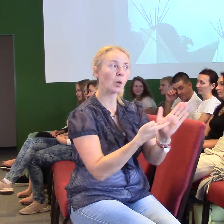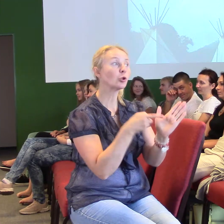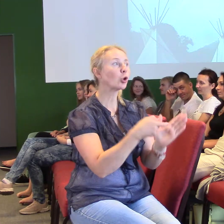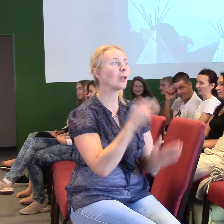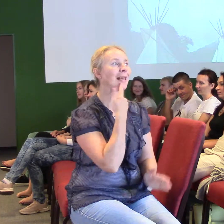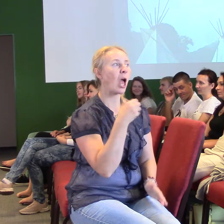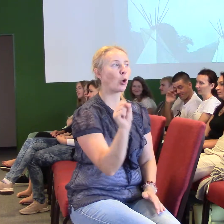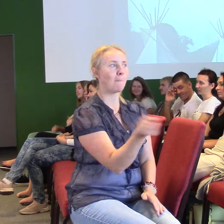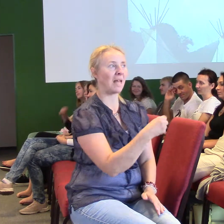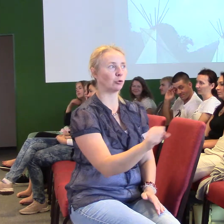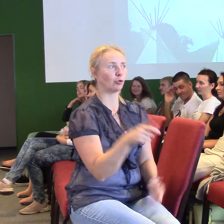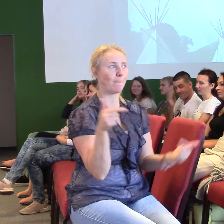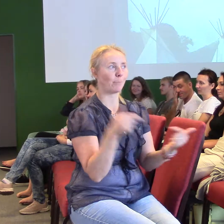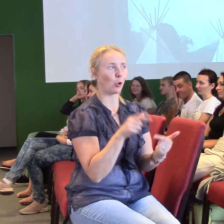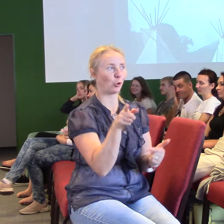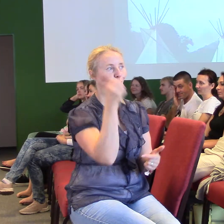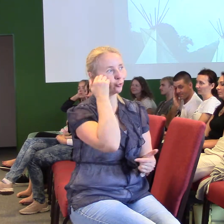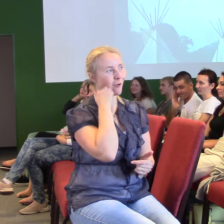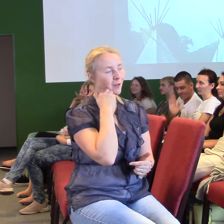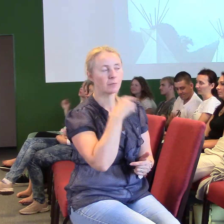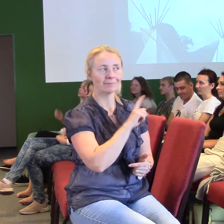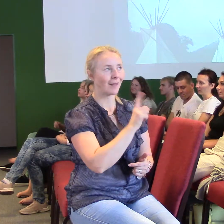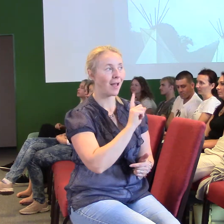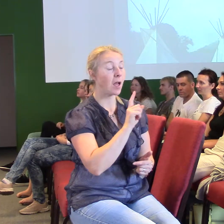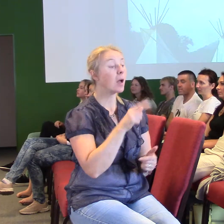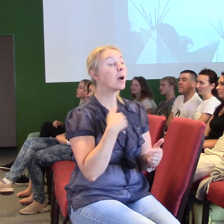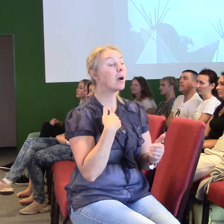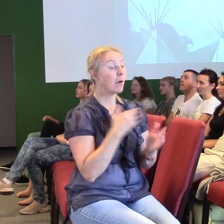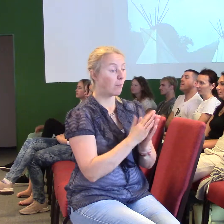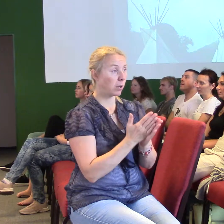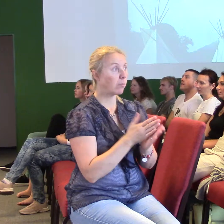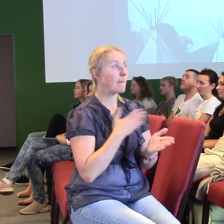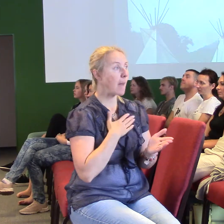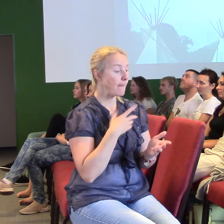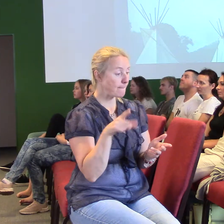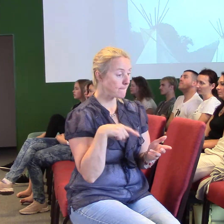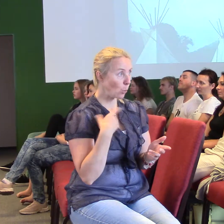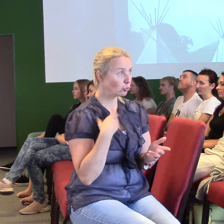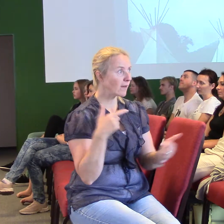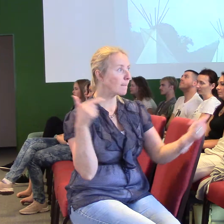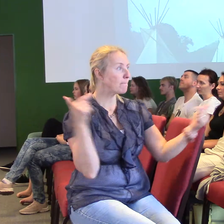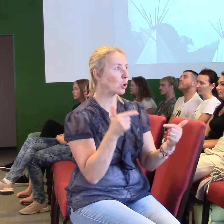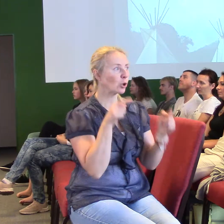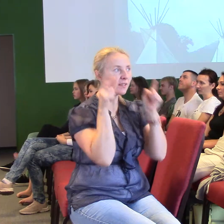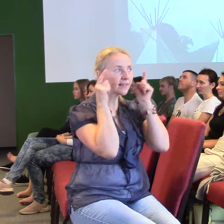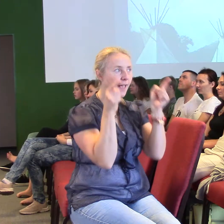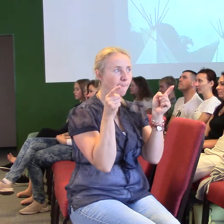člověku. A já mám tu Bibli používat jako meč proti tomu našemu nepříteli, proti dňávlovi. Protože tam